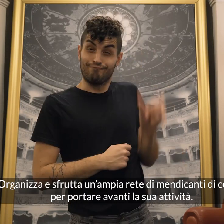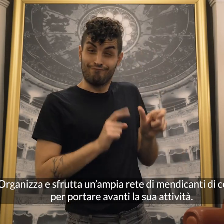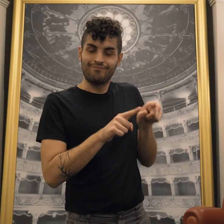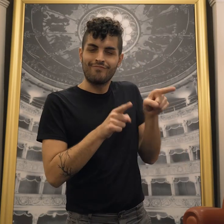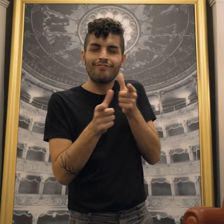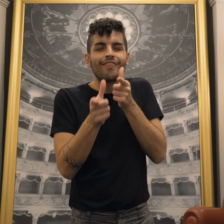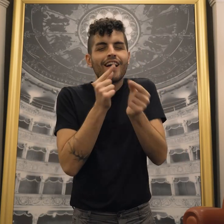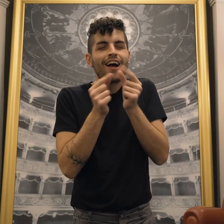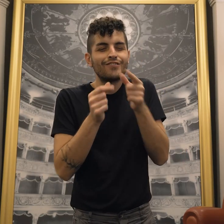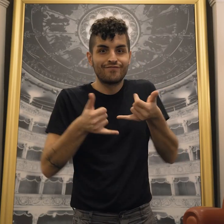attività.